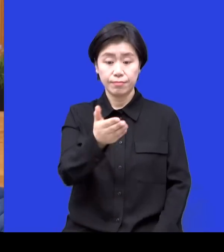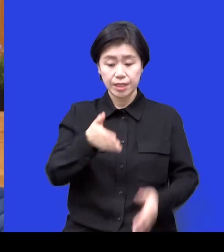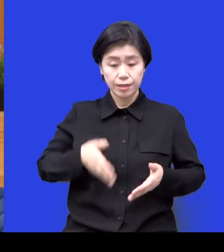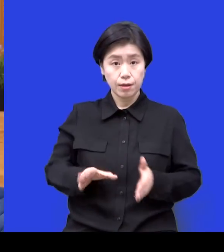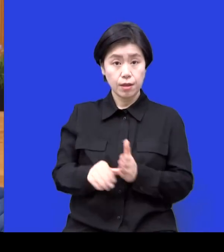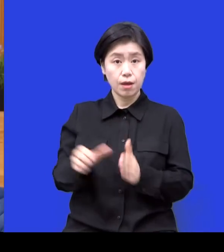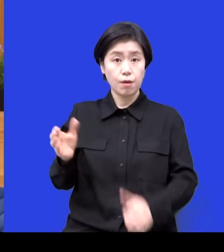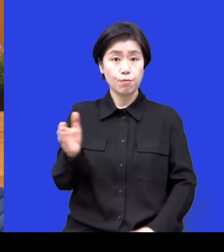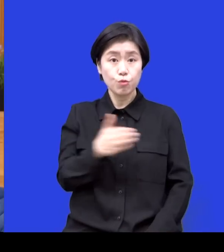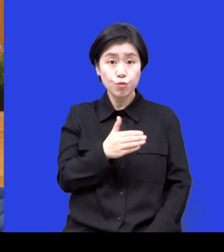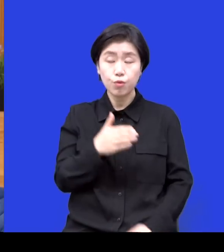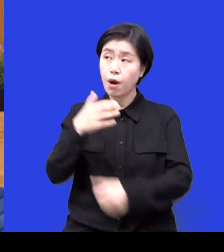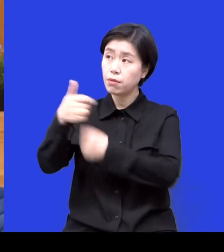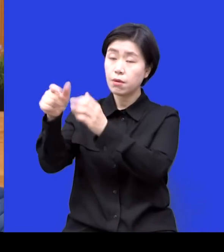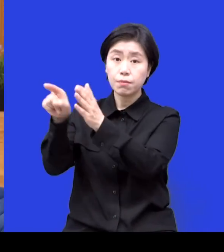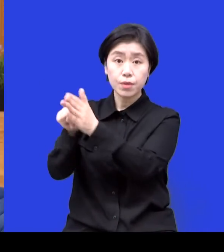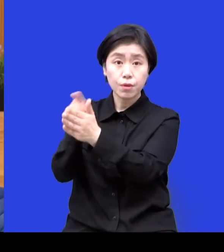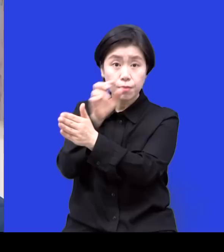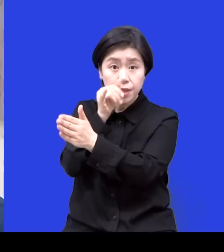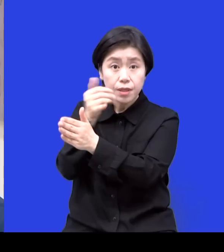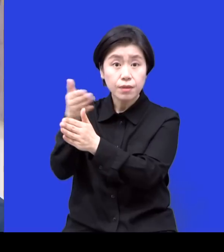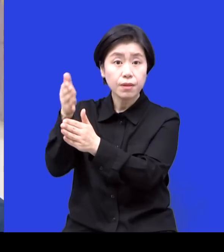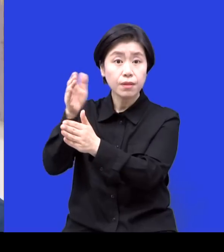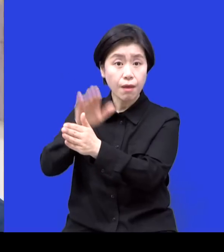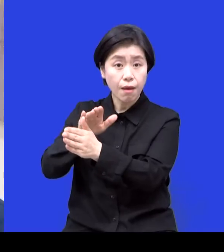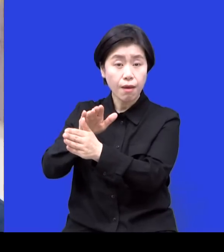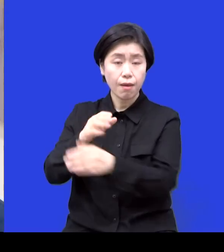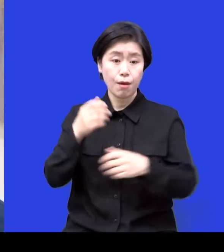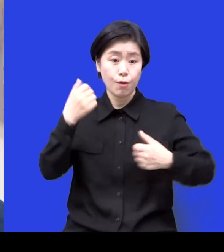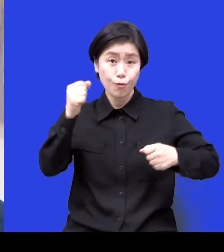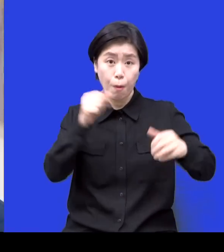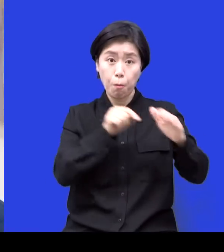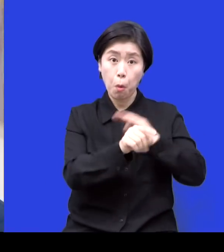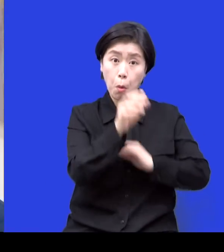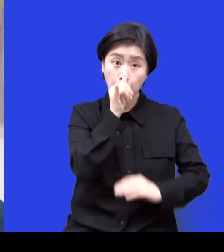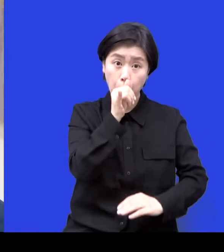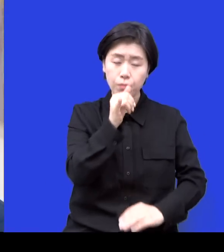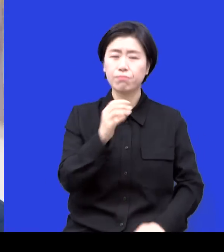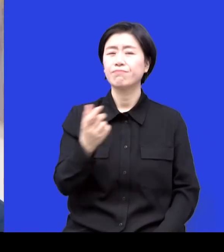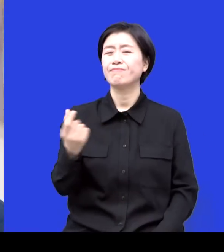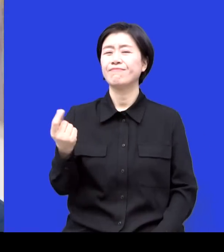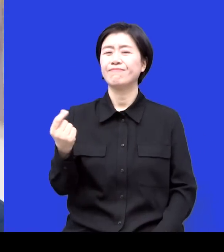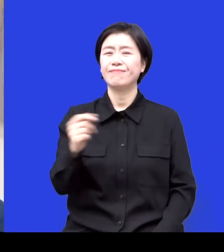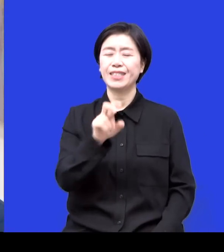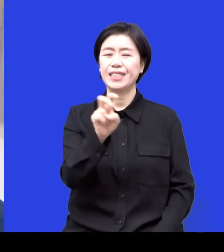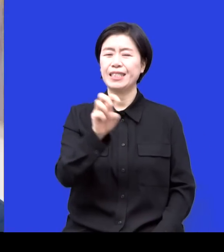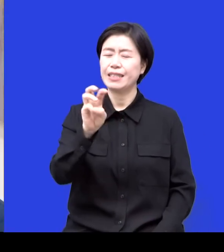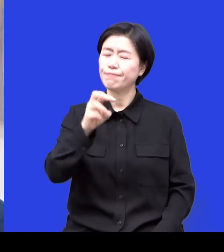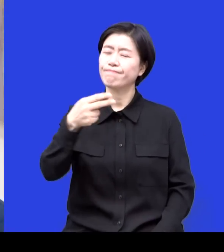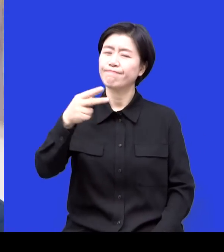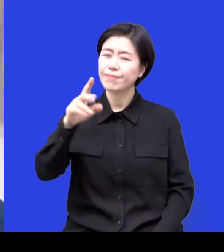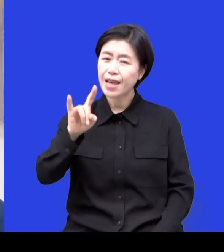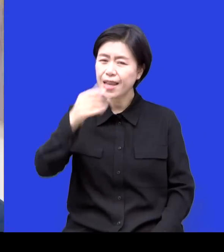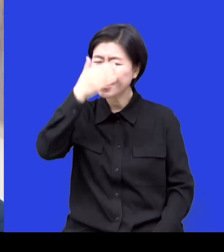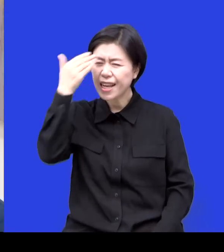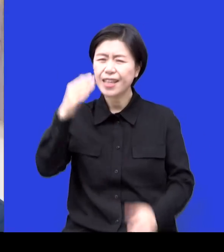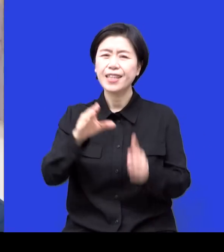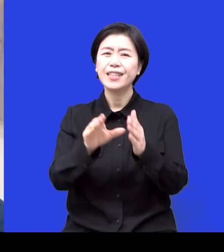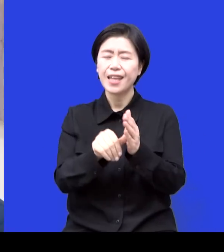죽순이었다라고 고객을 하셨더라고요 뭐 이렇게 많이 놀고 그랬죠 2, 30대 그래서 이제 참 모태신앙이라는 것이